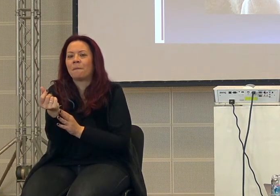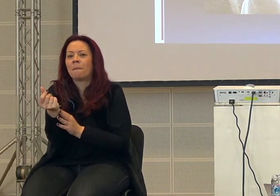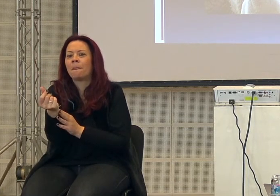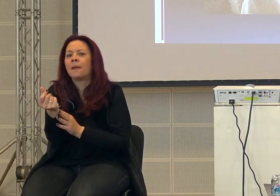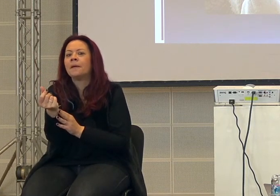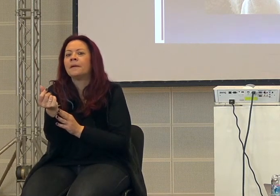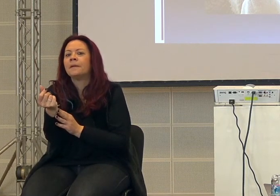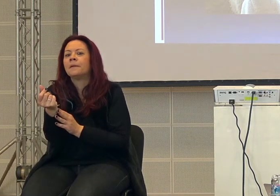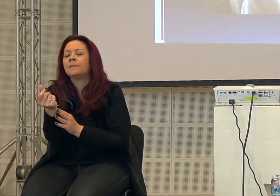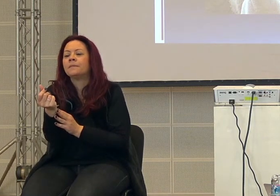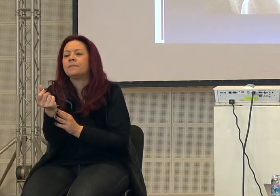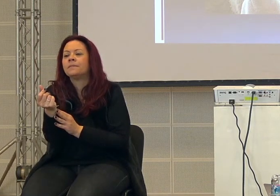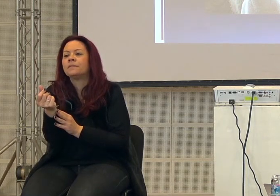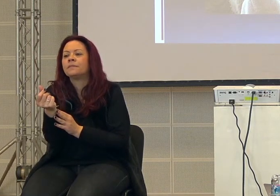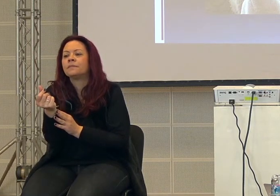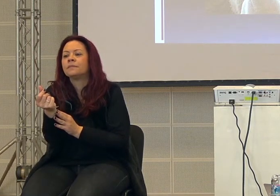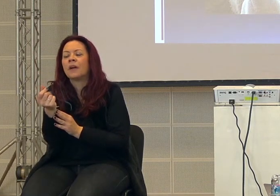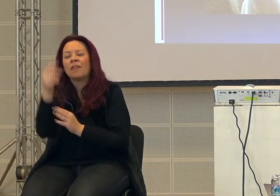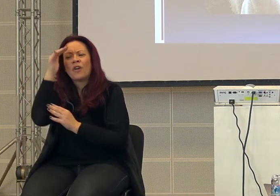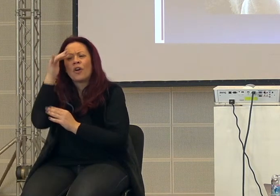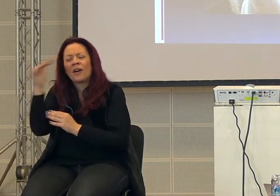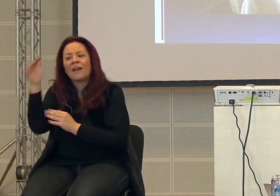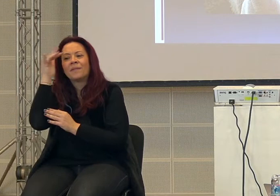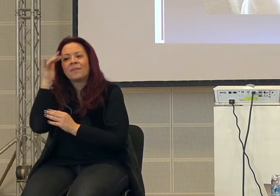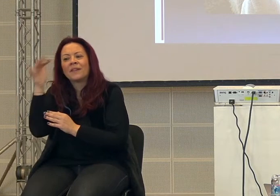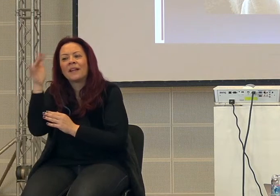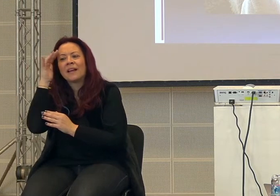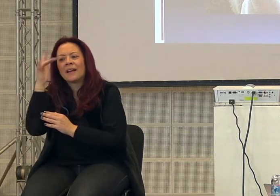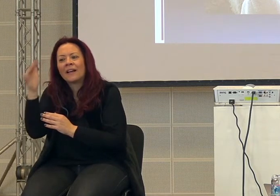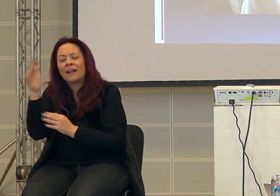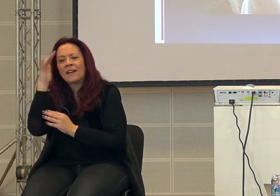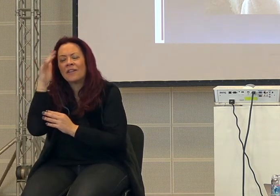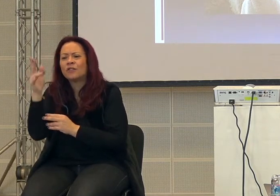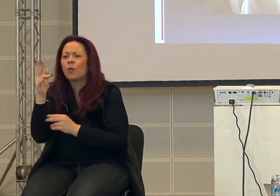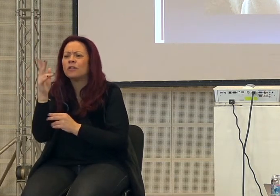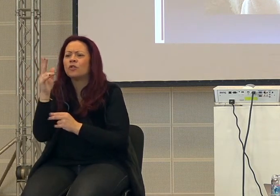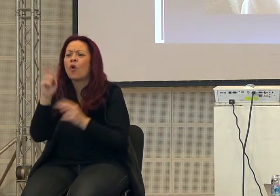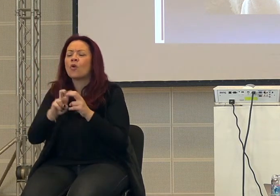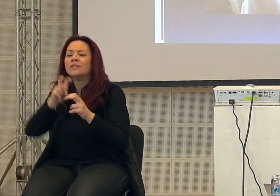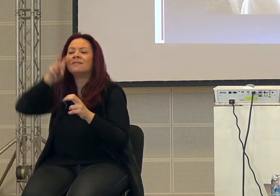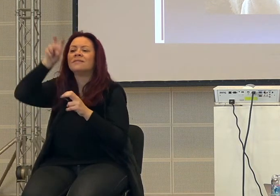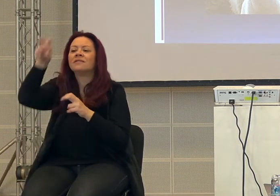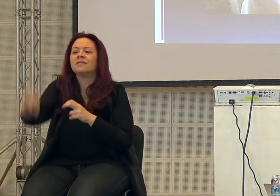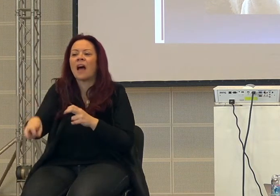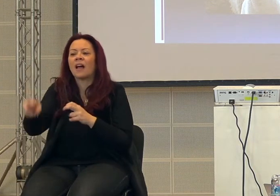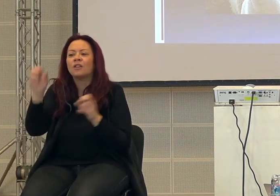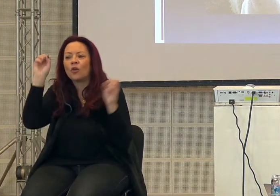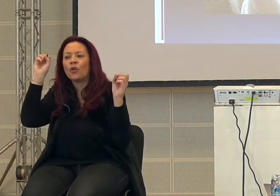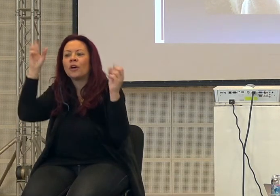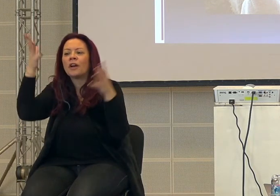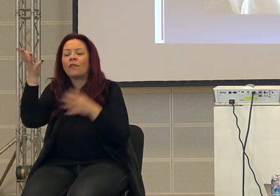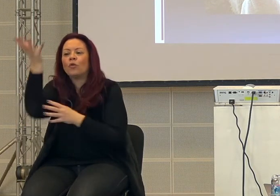perché diciamo, questa è una riflessione, questo scatto della rivoluzione cognitiva di